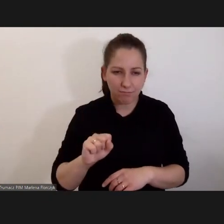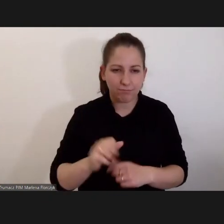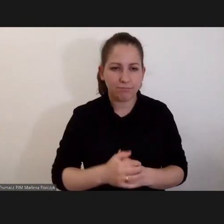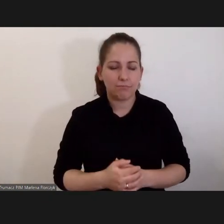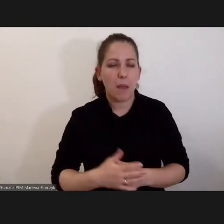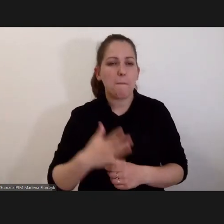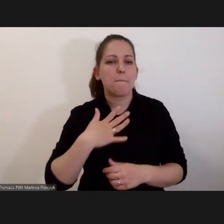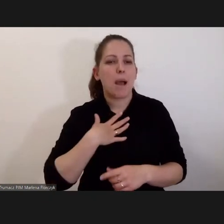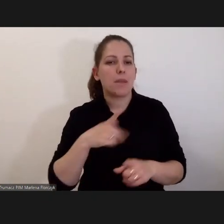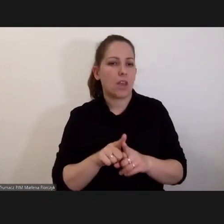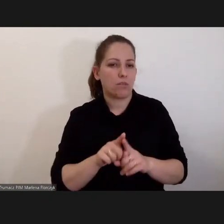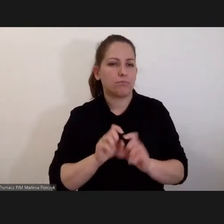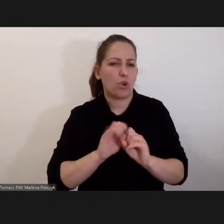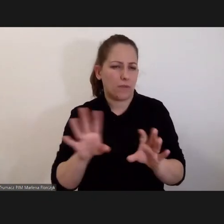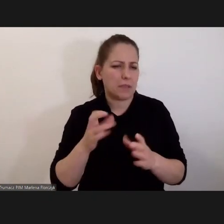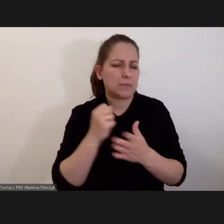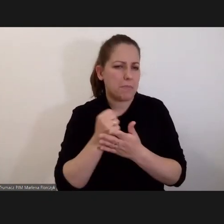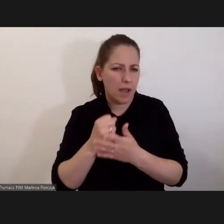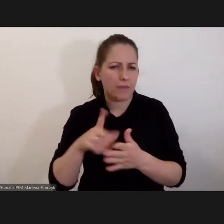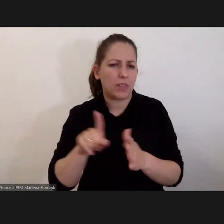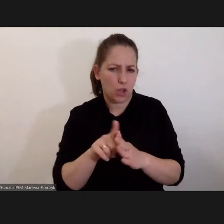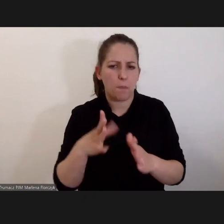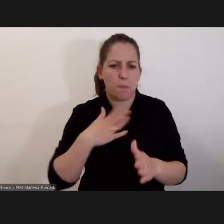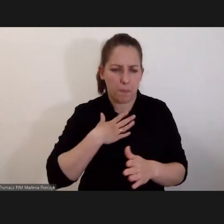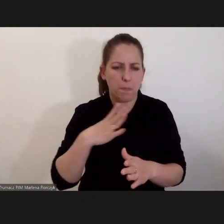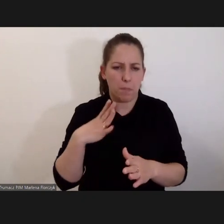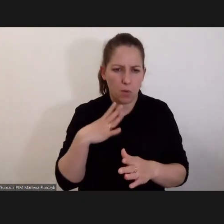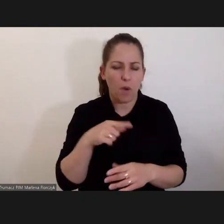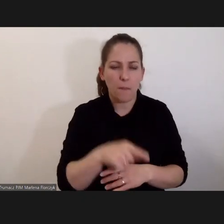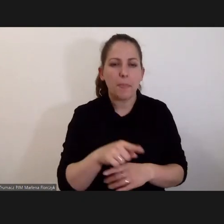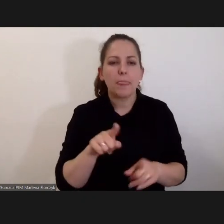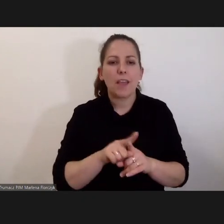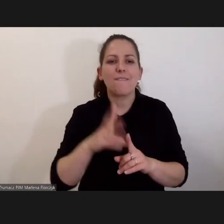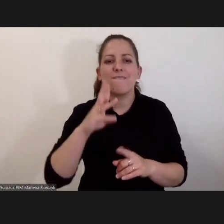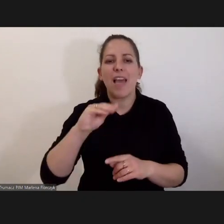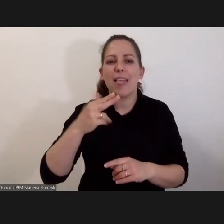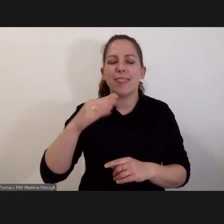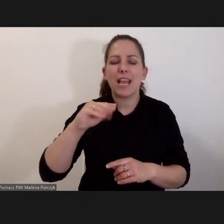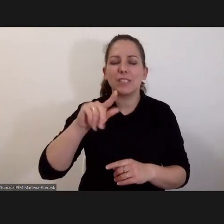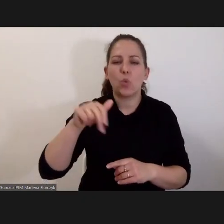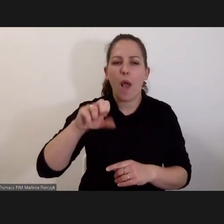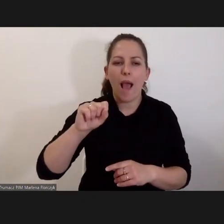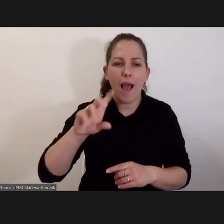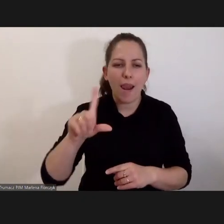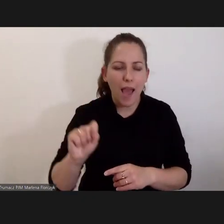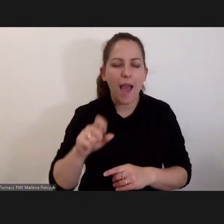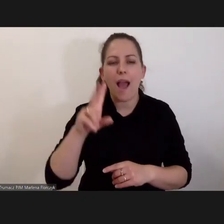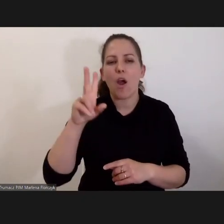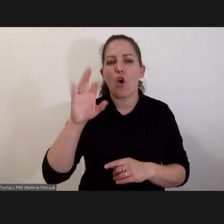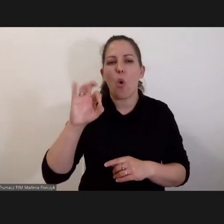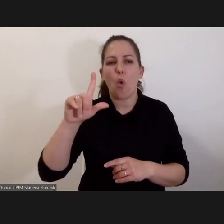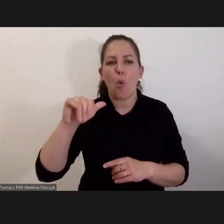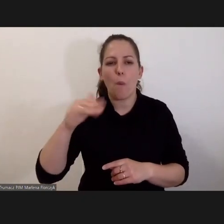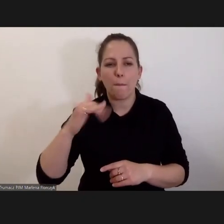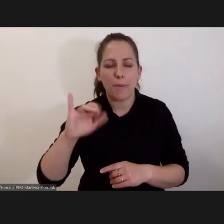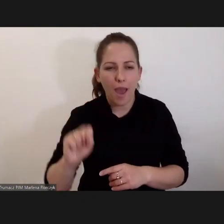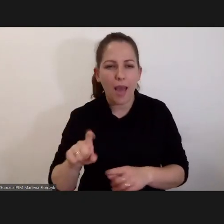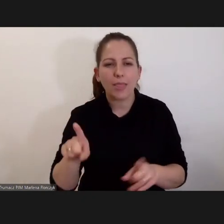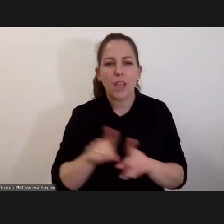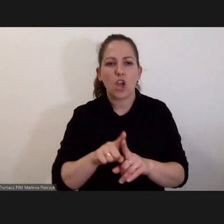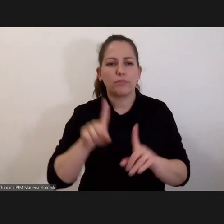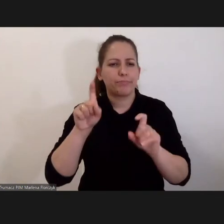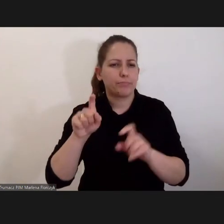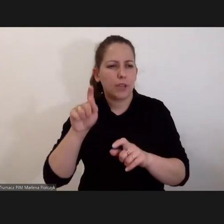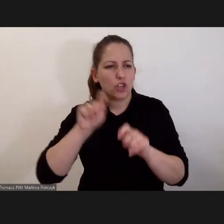Mamy oczywiście Palestynę, o której wspomnieliśmy tutaj. Mamy Wenezuelę, mamy Kolumbię. Mamy uruchomione śledztwo również w